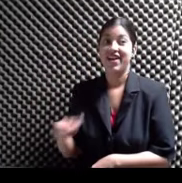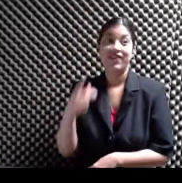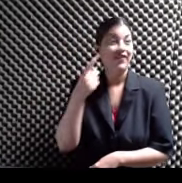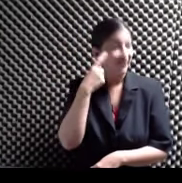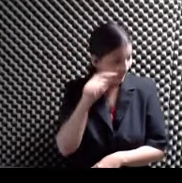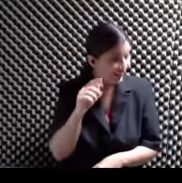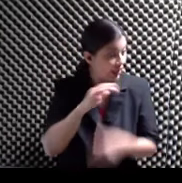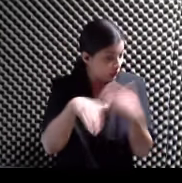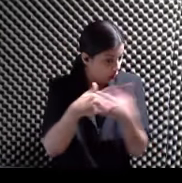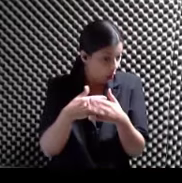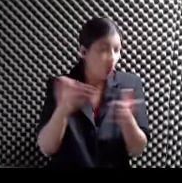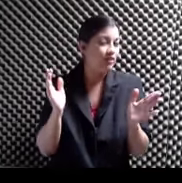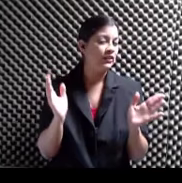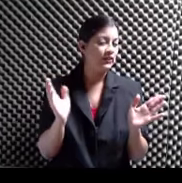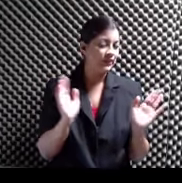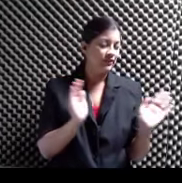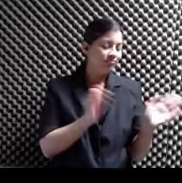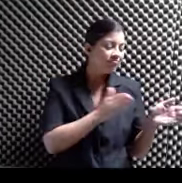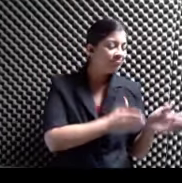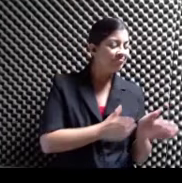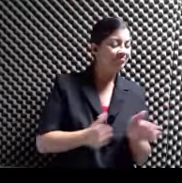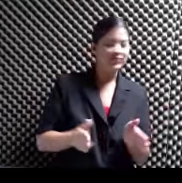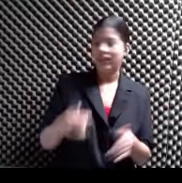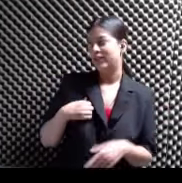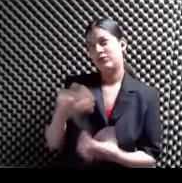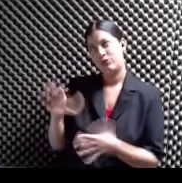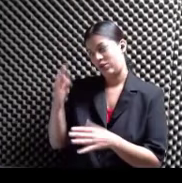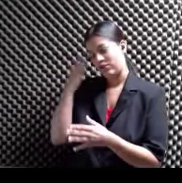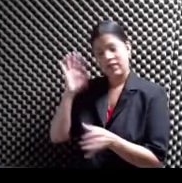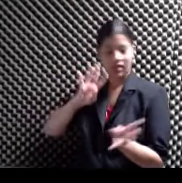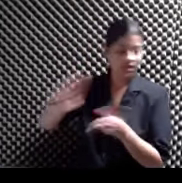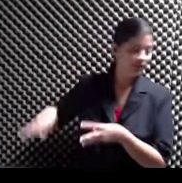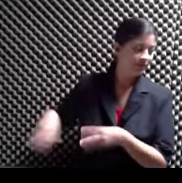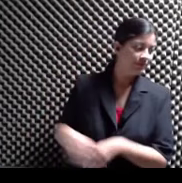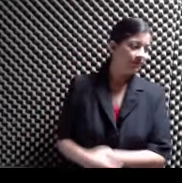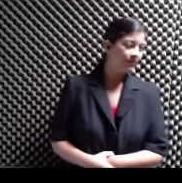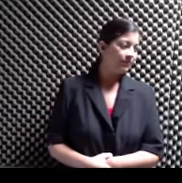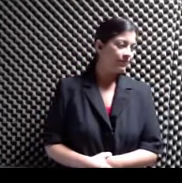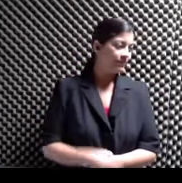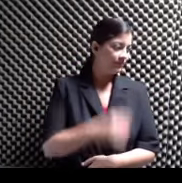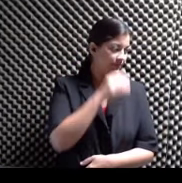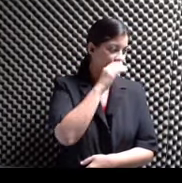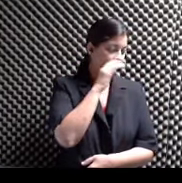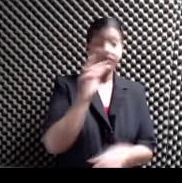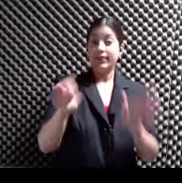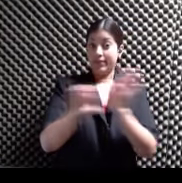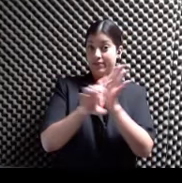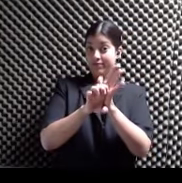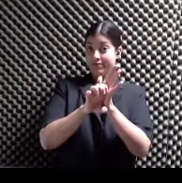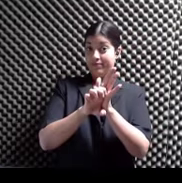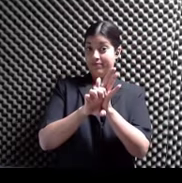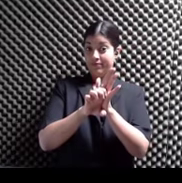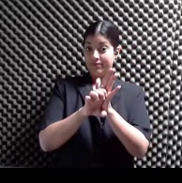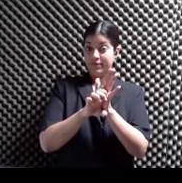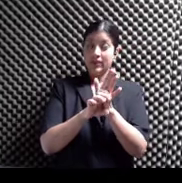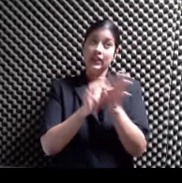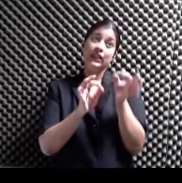cayendo No quiero ni saber Dónde va a caer Tú vas a ver Tú vas a ver Entonces Por ejemplo Si alguien Te va a preguntar